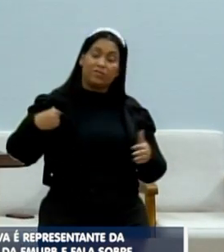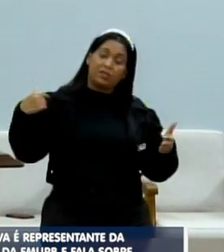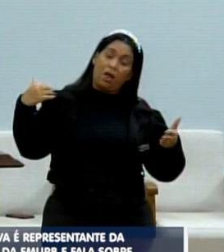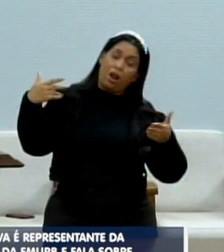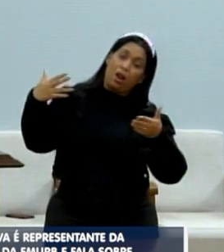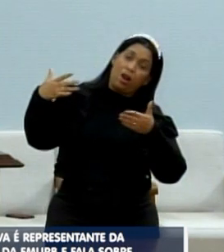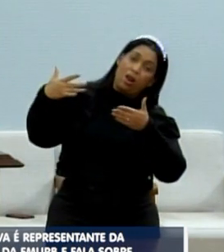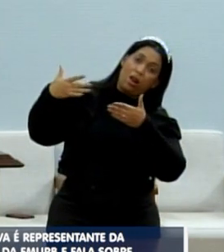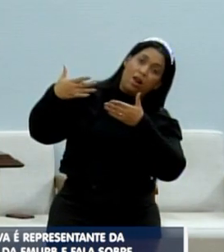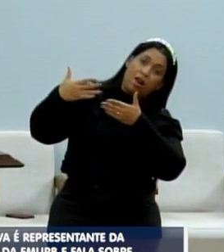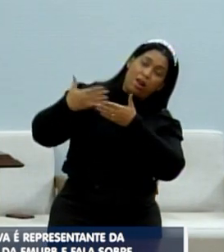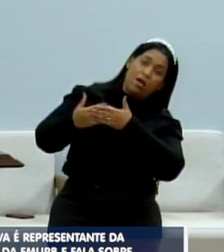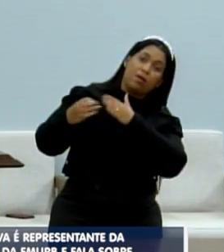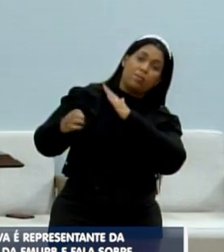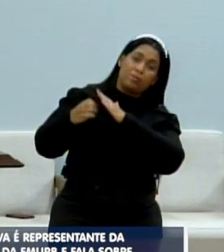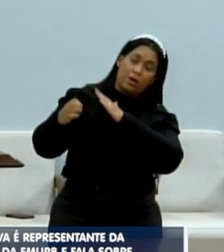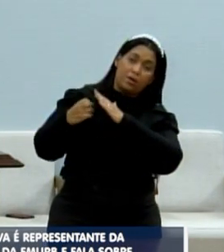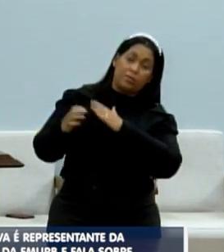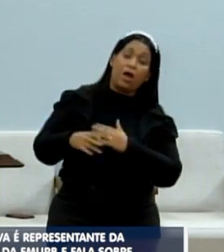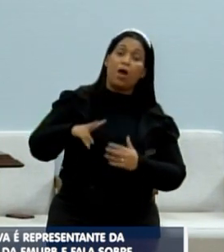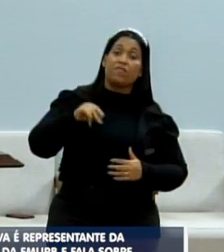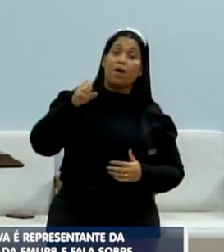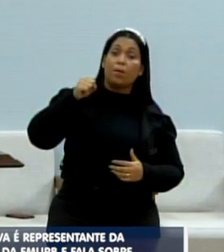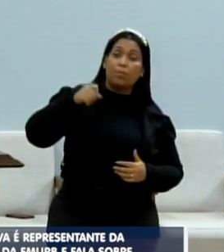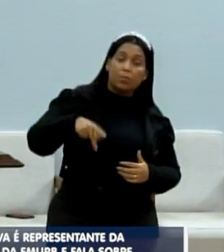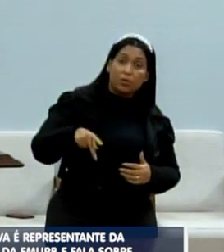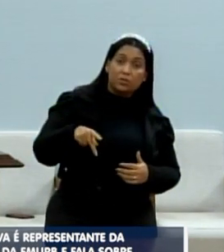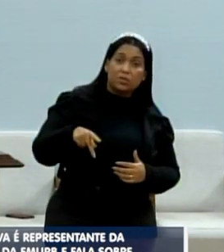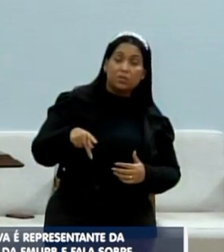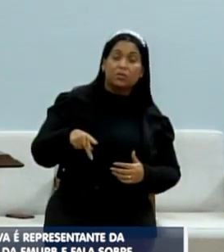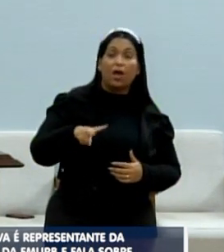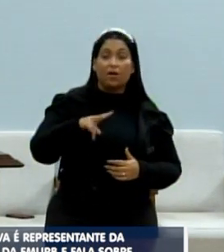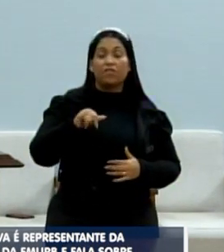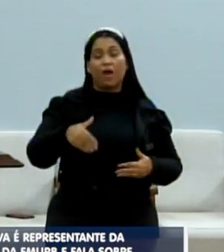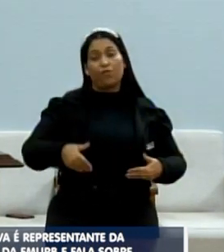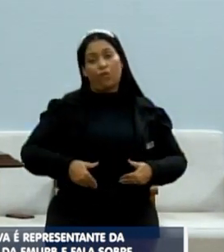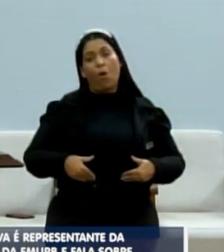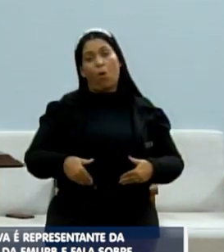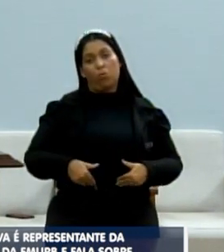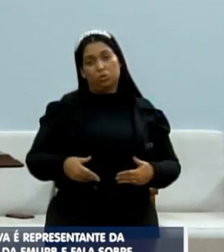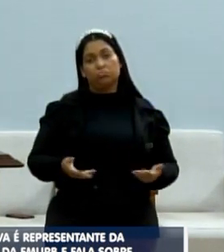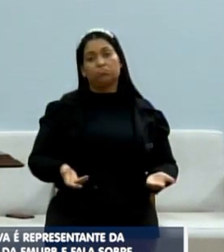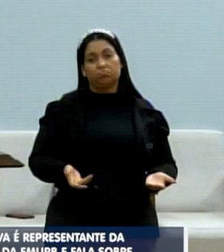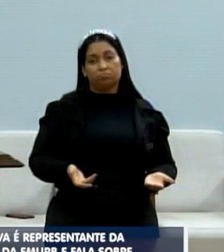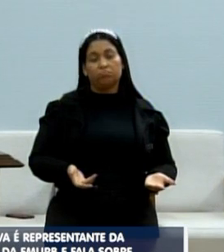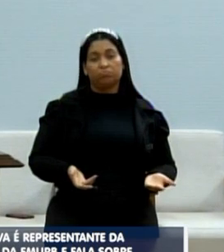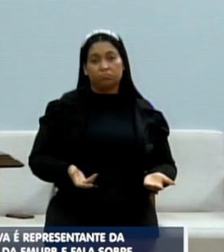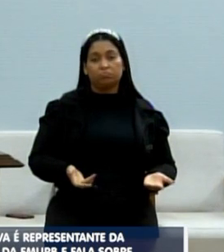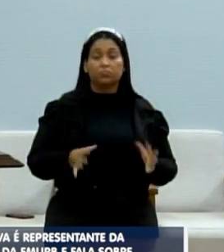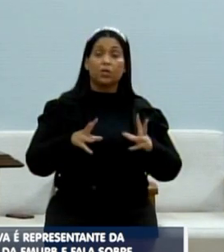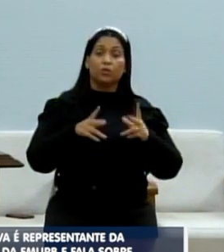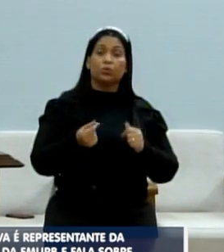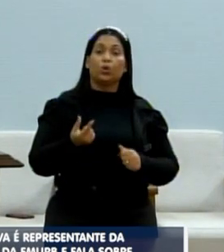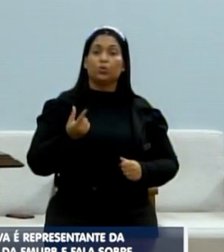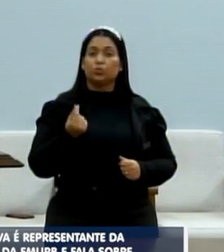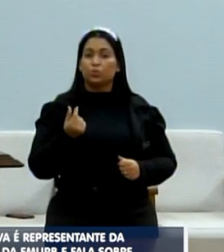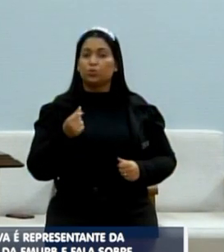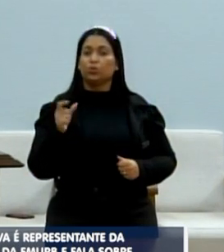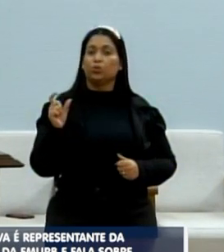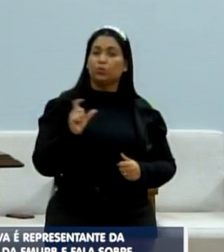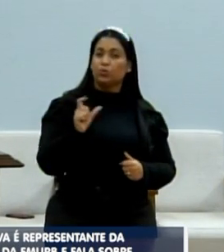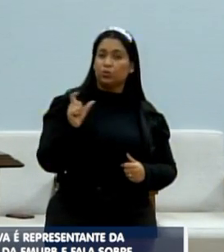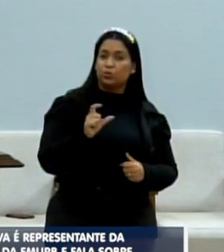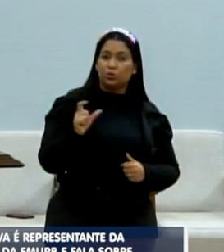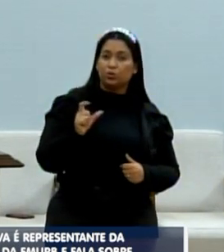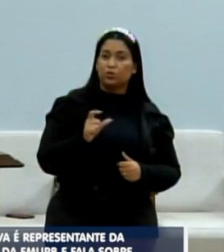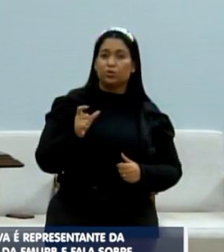dele para a empresa. Quando ele vai aposentar, ele vai passar necessidade. Porque todas as gratificações, o ticket, o